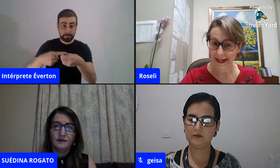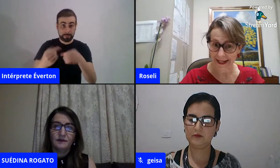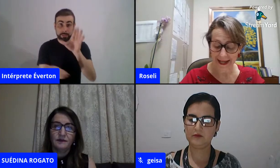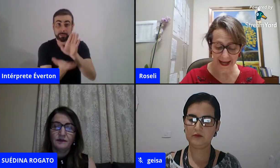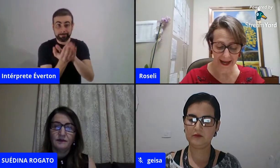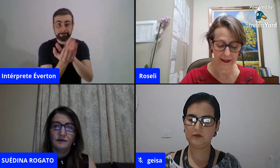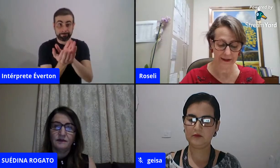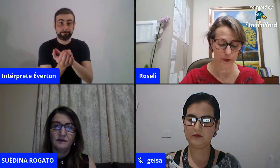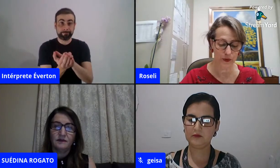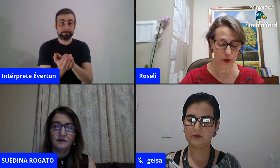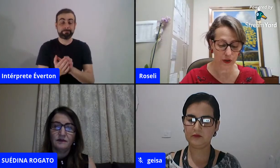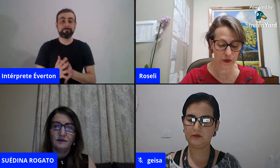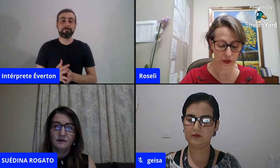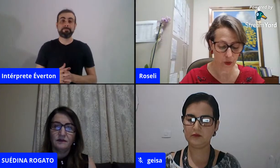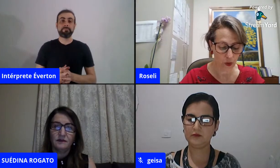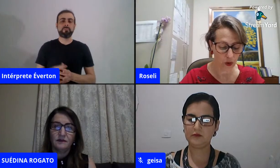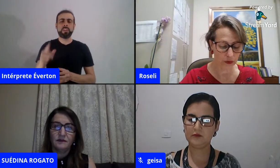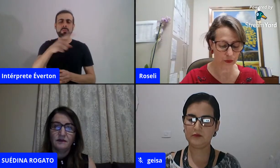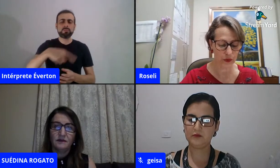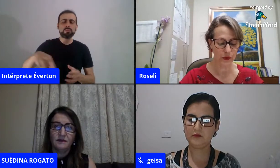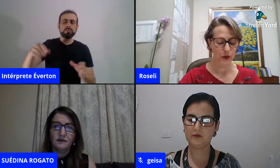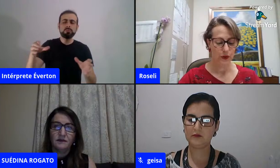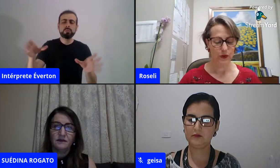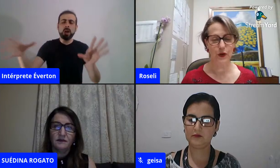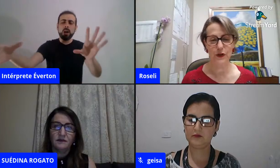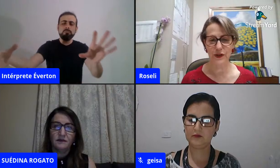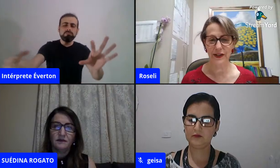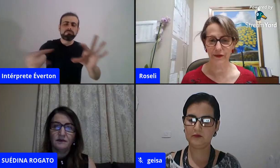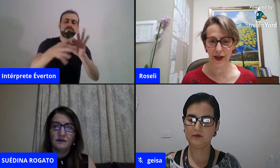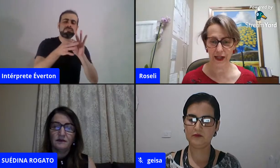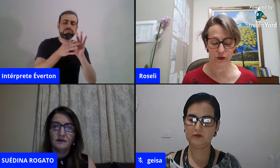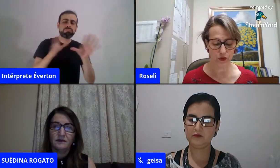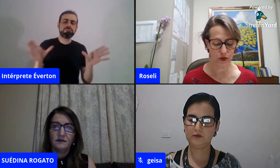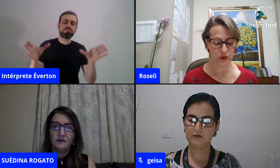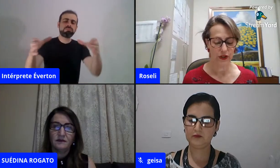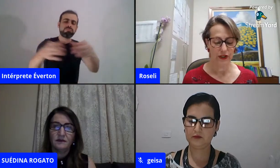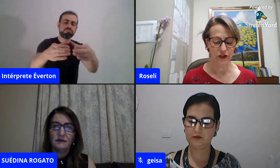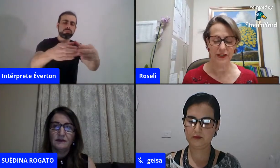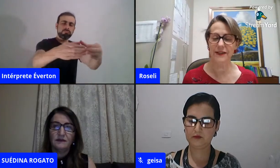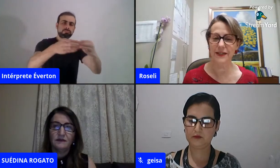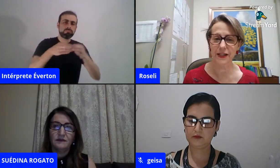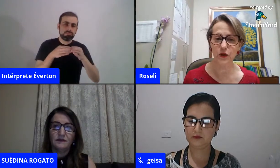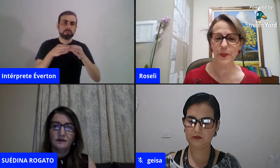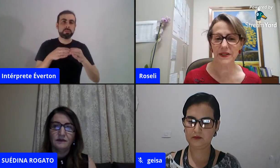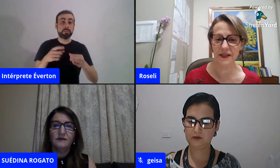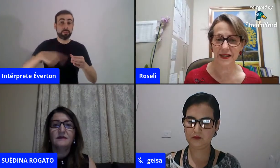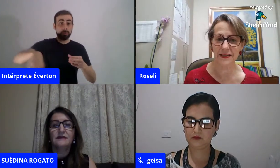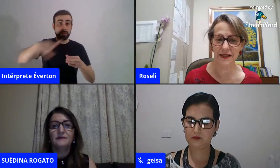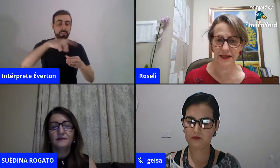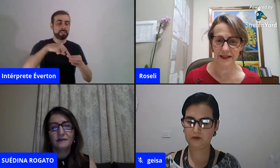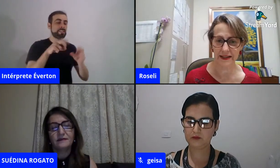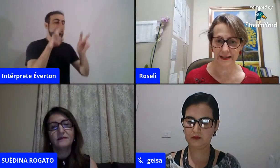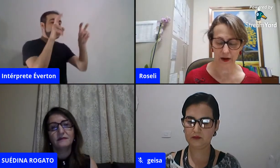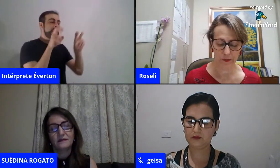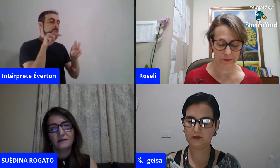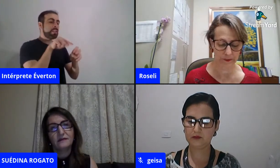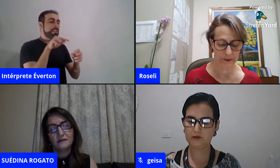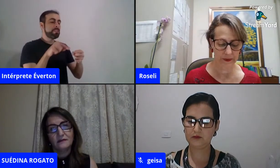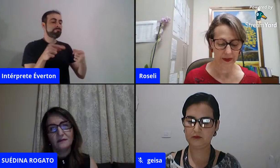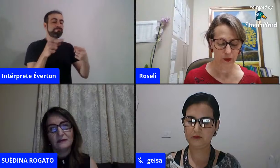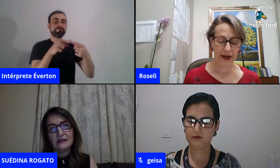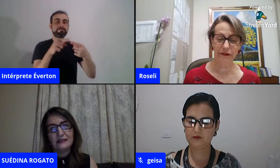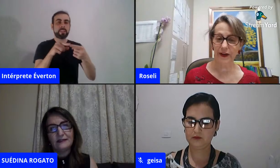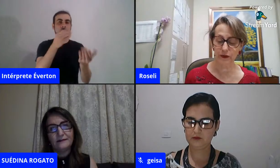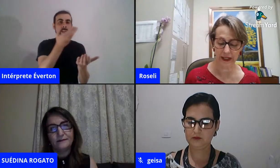ele vai agregar os nossos encontros, os nossos eventos de ensino, pesquisa e extensão.